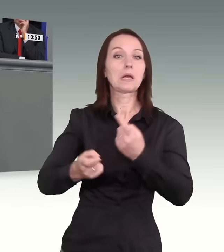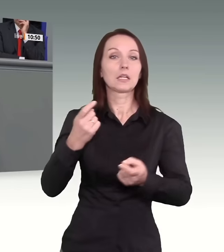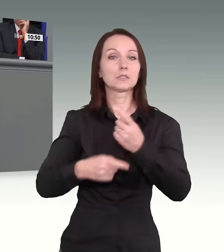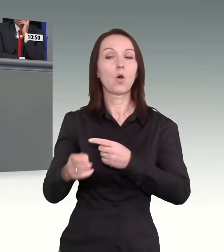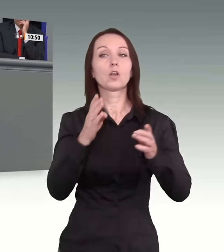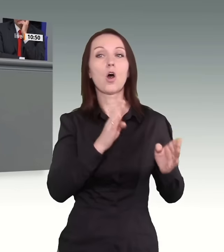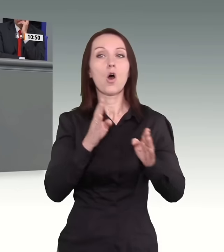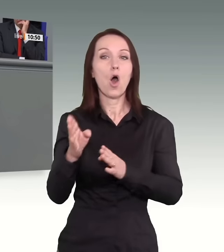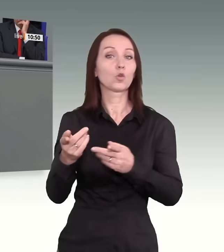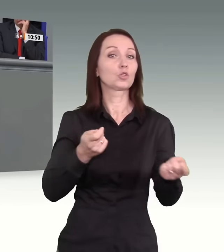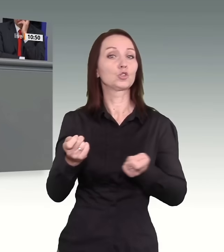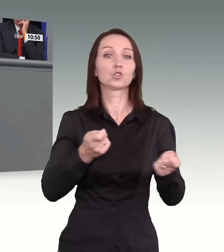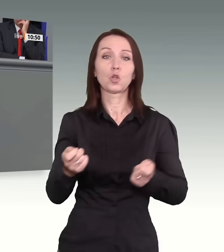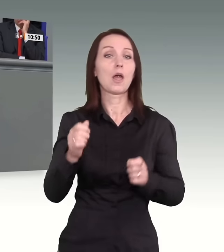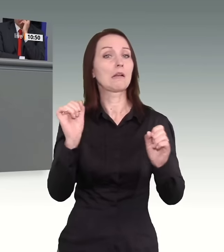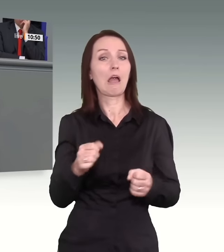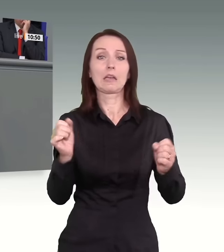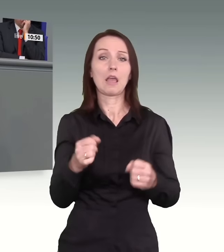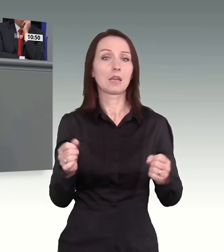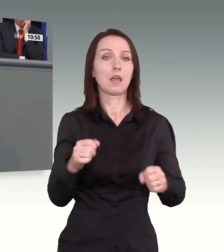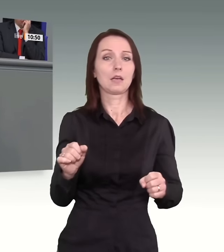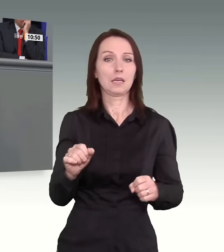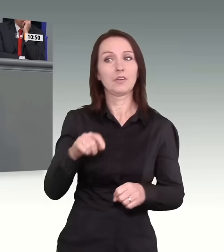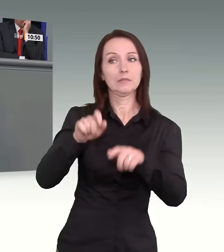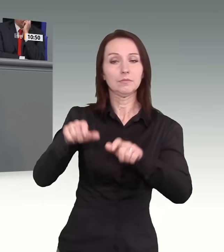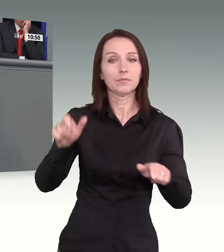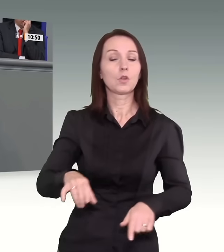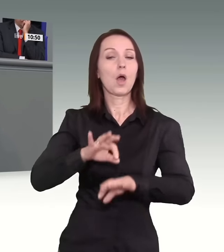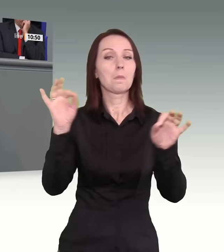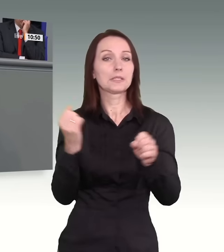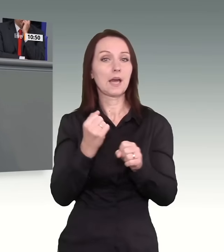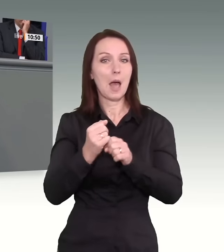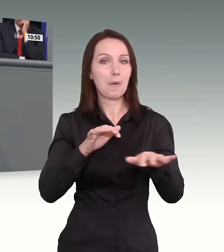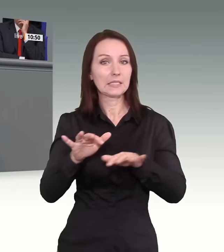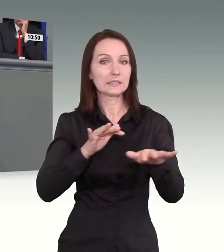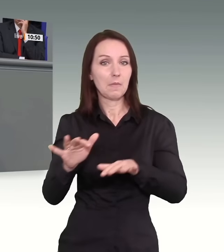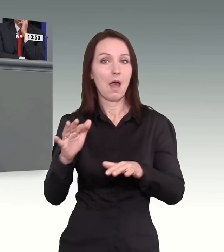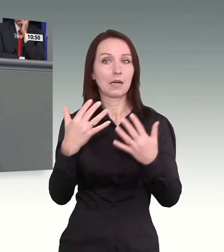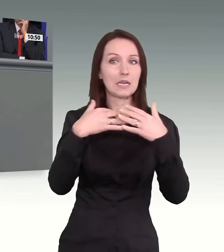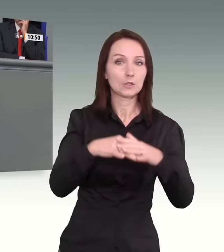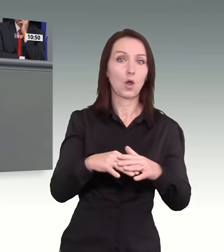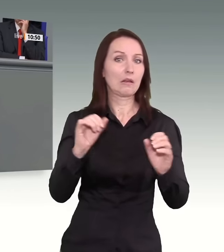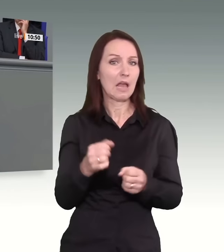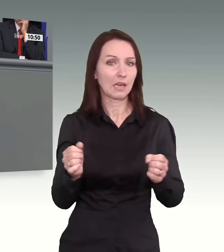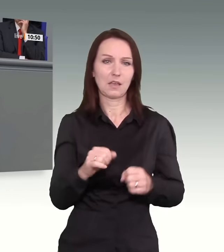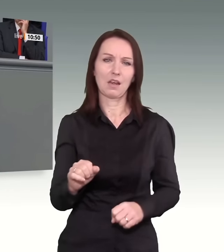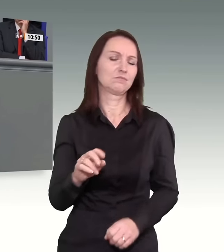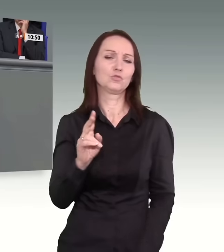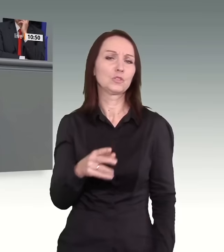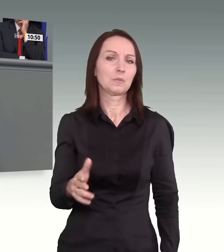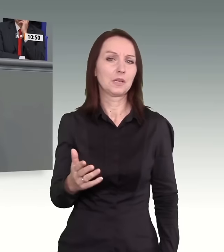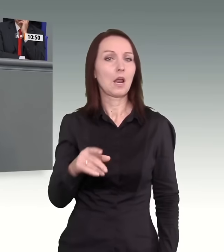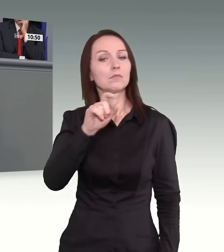gar nicht hinbekommen, dass wir diejenigen in den Arbeitsmarkt besser integrieren, dass wir für diejenigen, die schutzbedürftig sind, auch wirklich Schutz